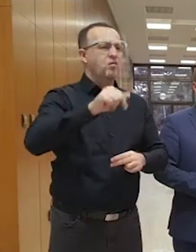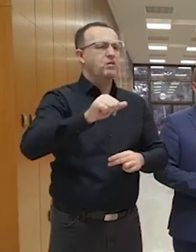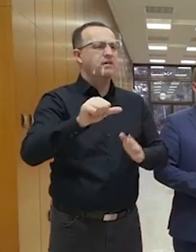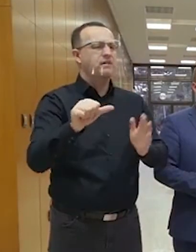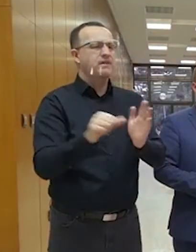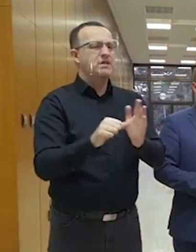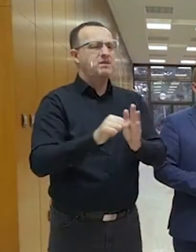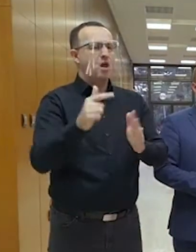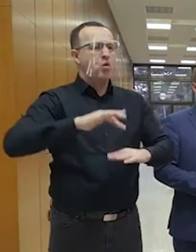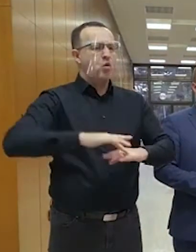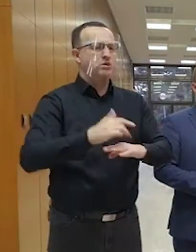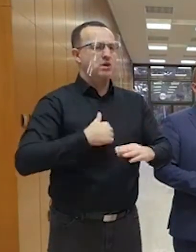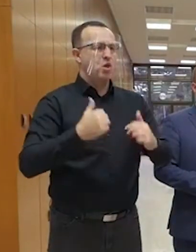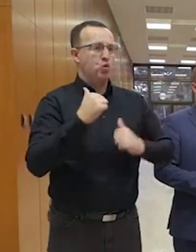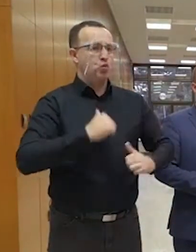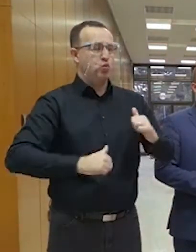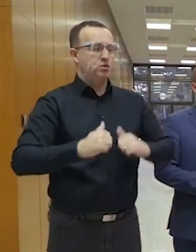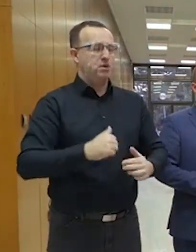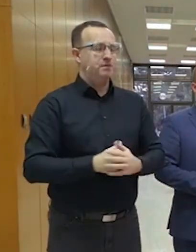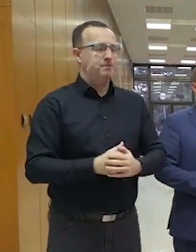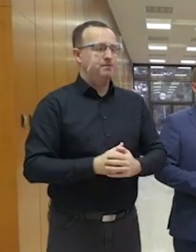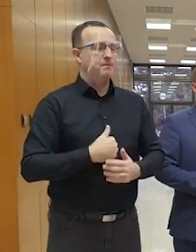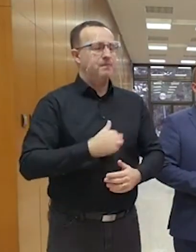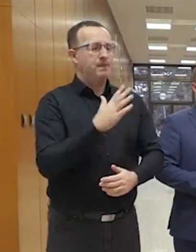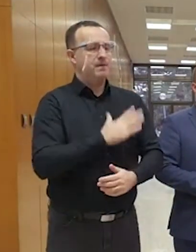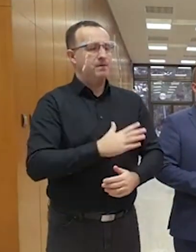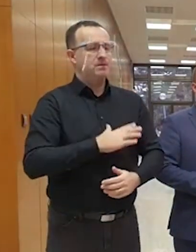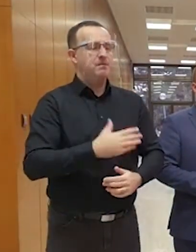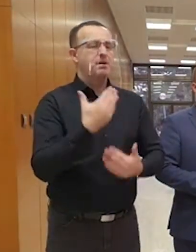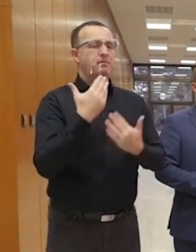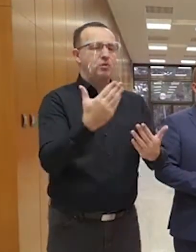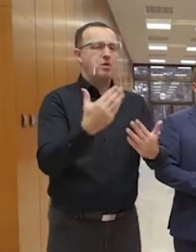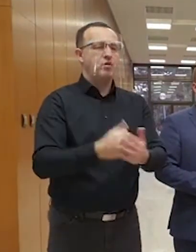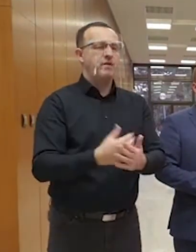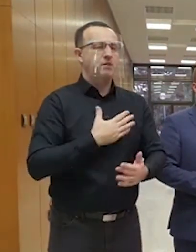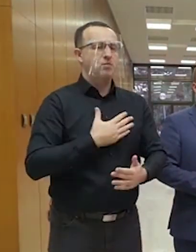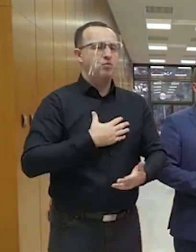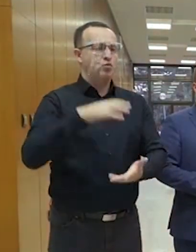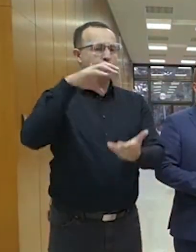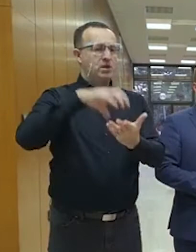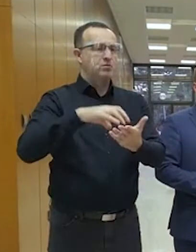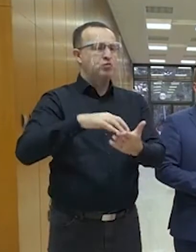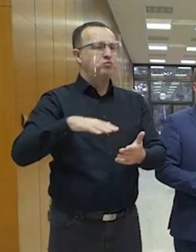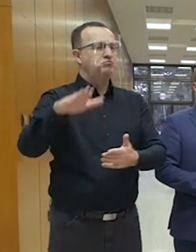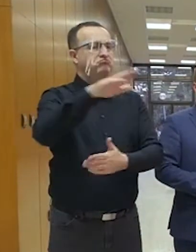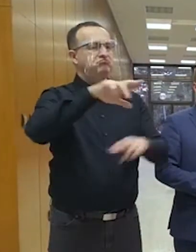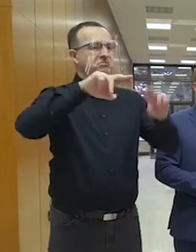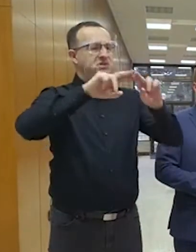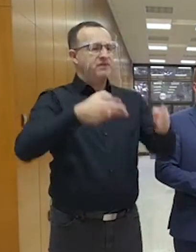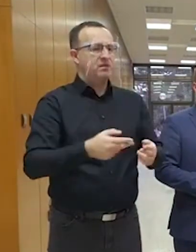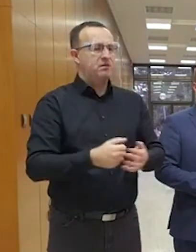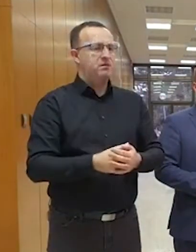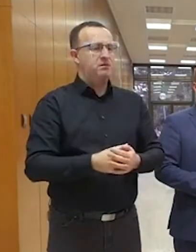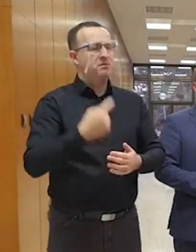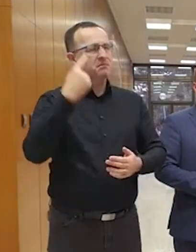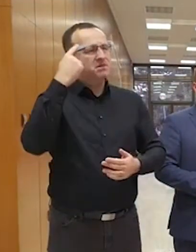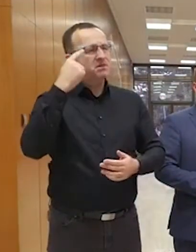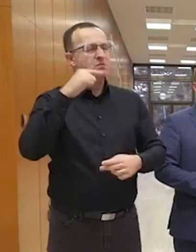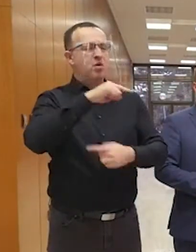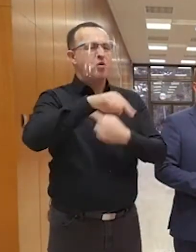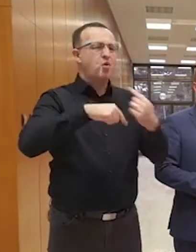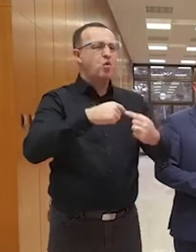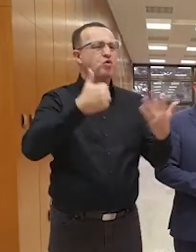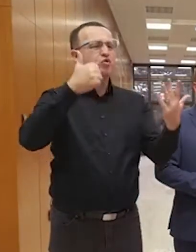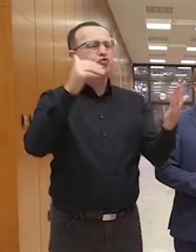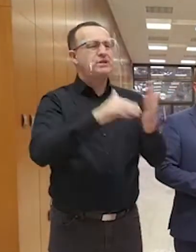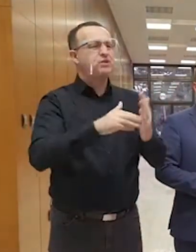ocitli vnúdzi. Chcem sa za to poďakovať môjmu týmu po celom svete, lebo to boli, myslím, že 6 tisíc ľudí, ktorých